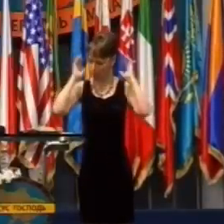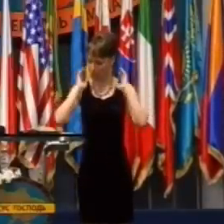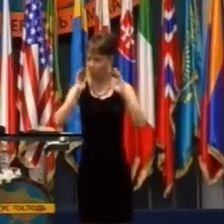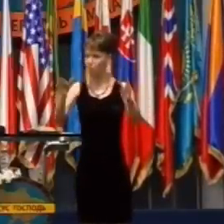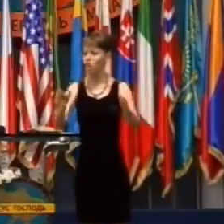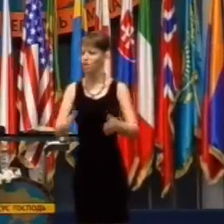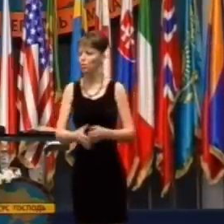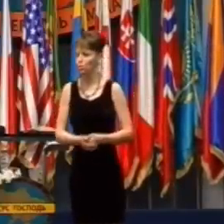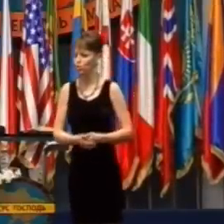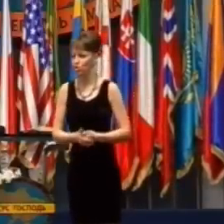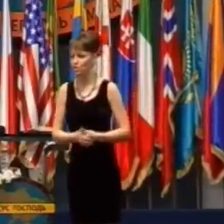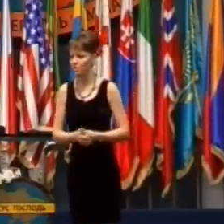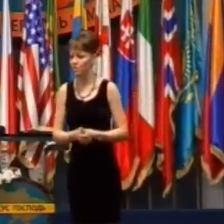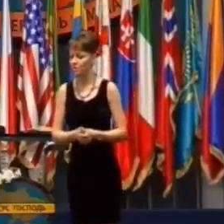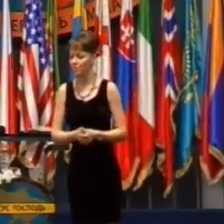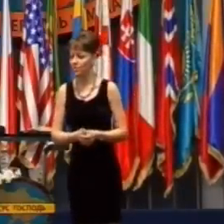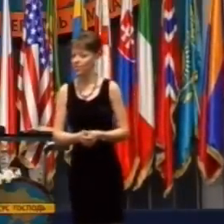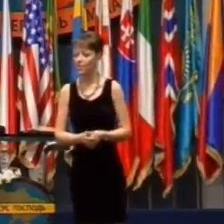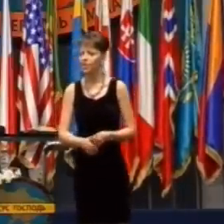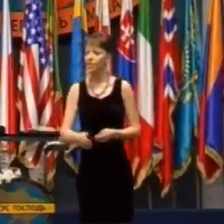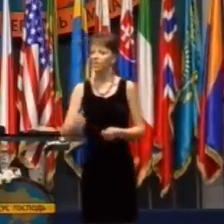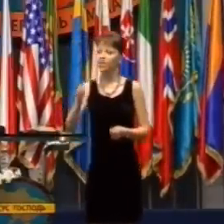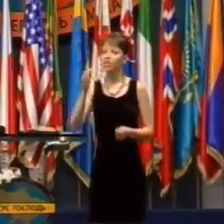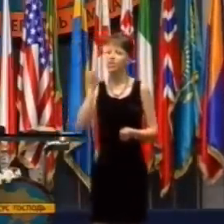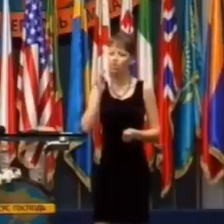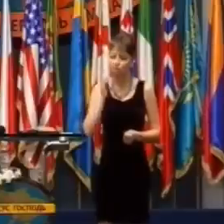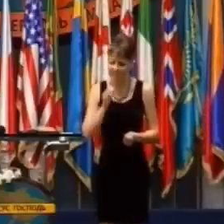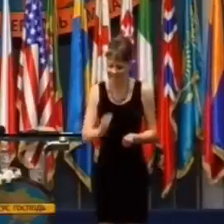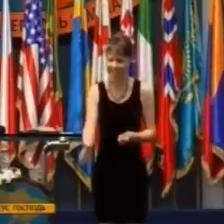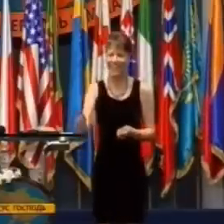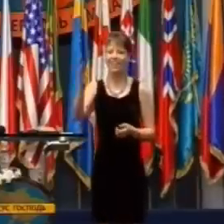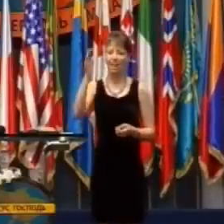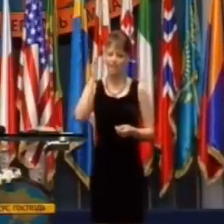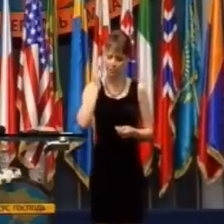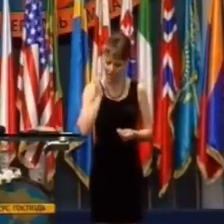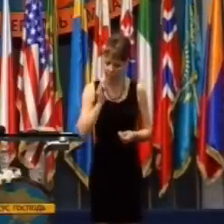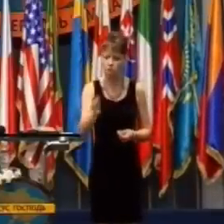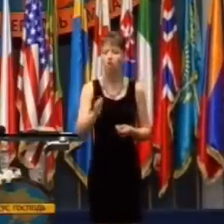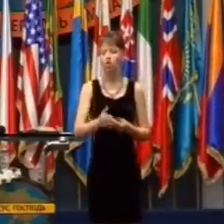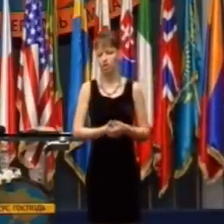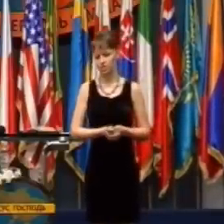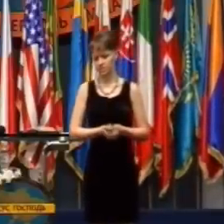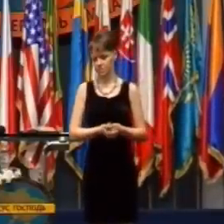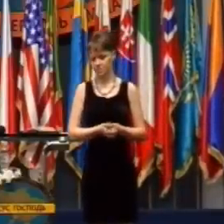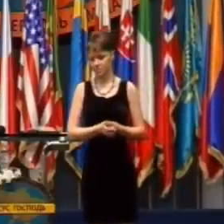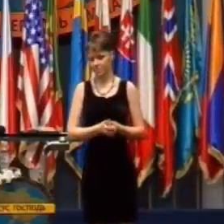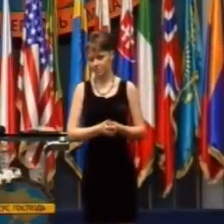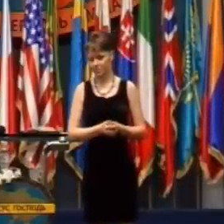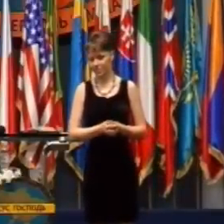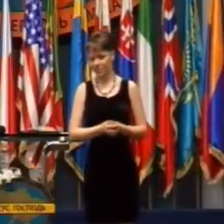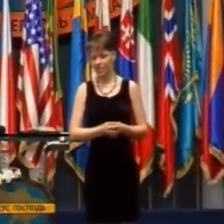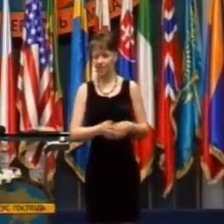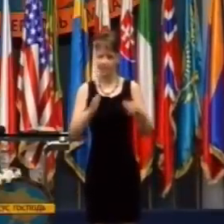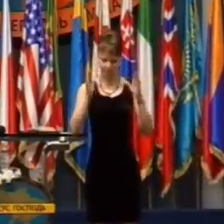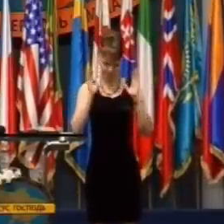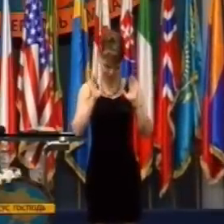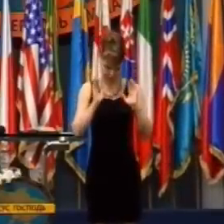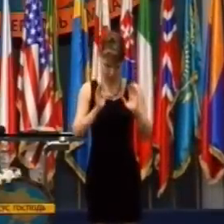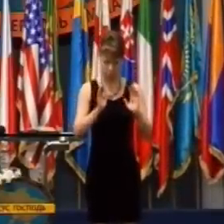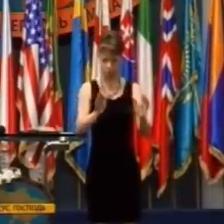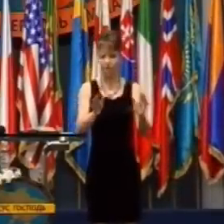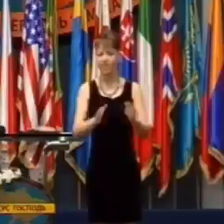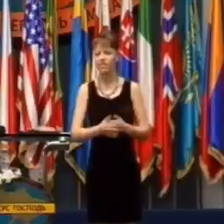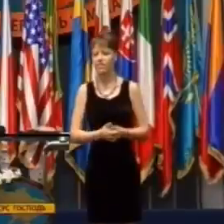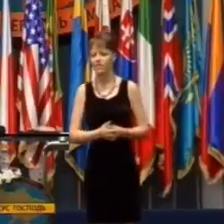hovoriť Božie slovo a žiť tak, ako máte žiť. A ako to